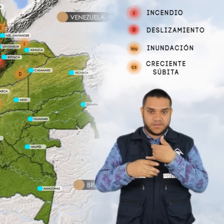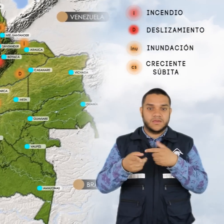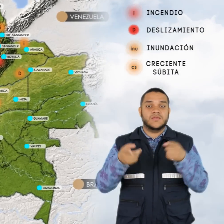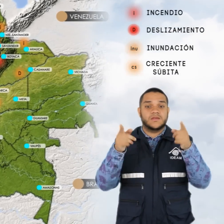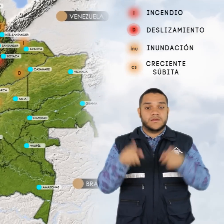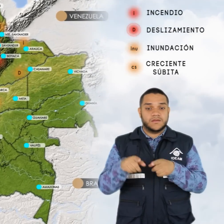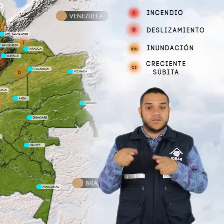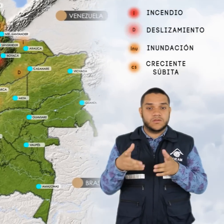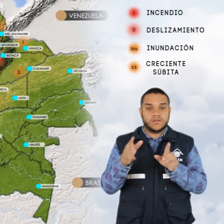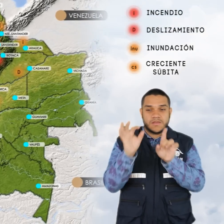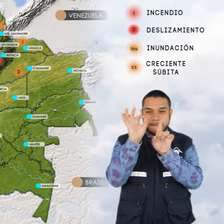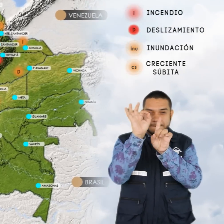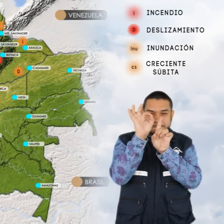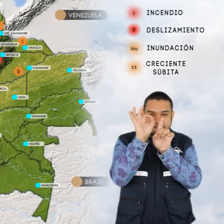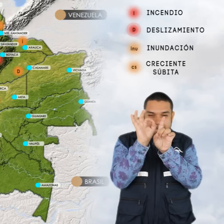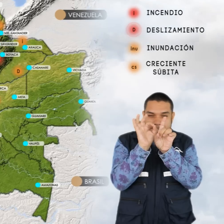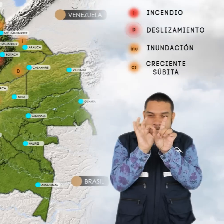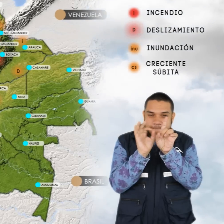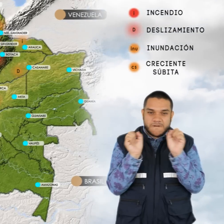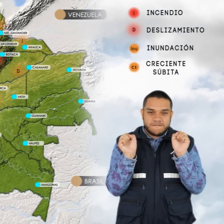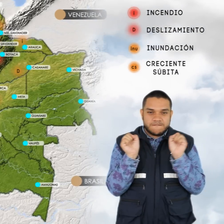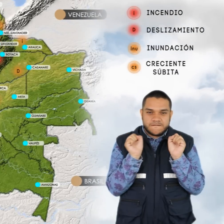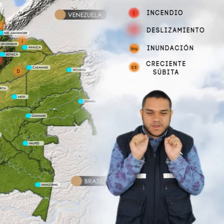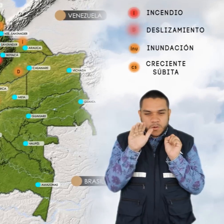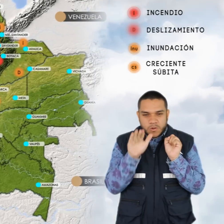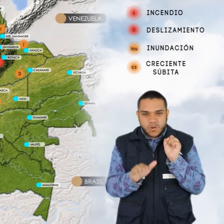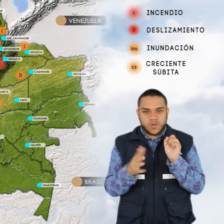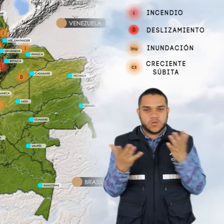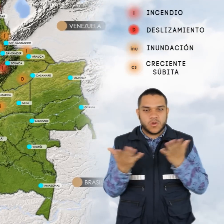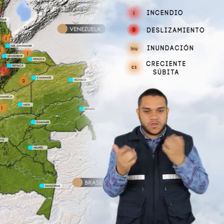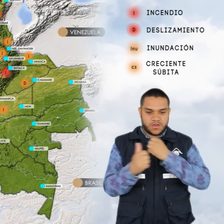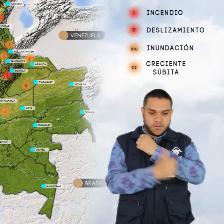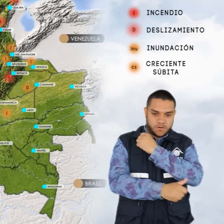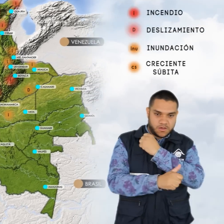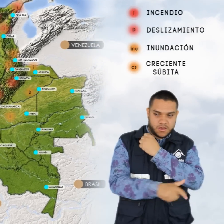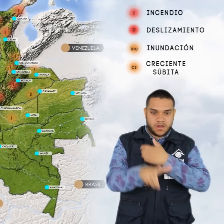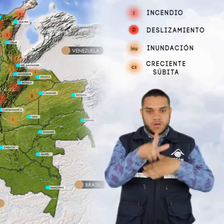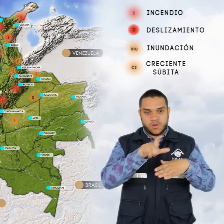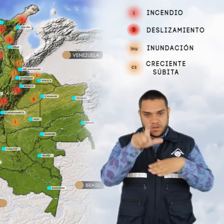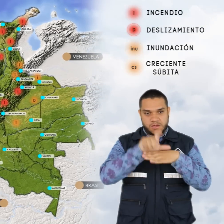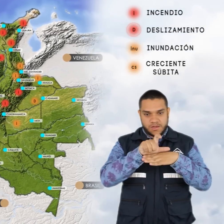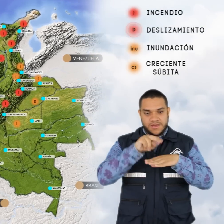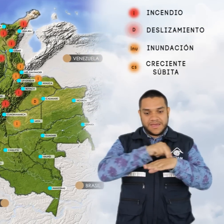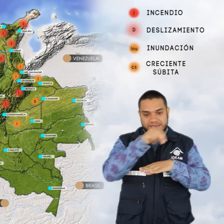considerables de las temperaturas mínimas en varios municipios de los departamentos de Boyacá, Cundinamarca y Nariño, se destacan que esta